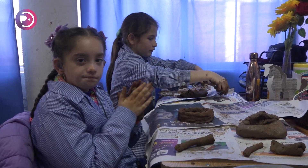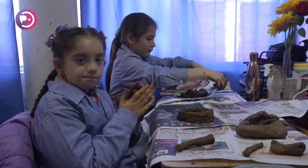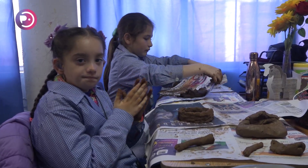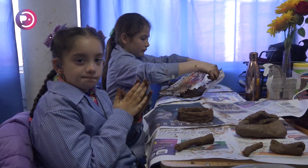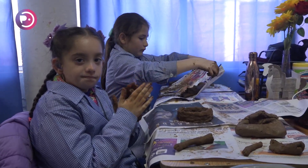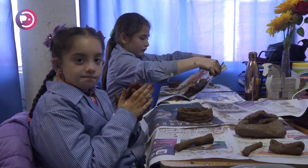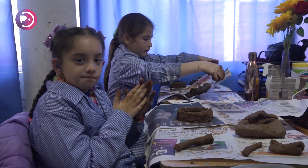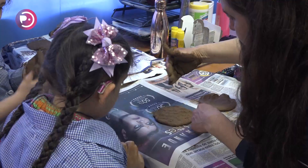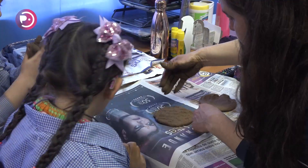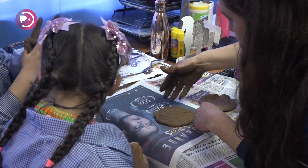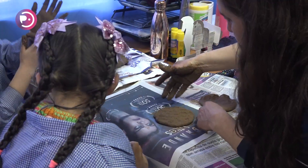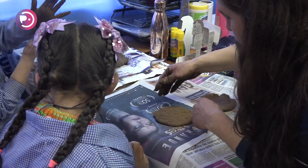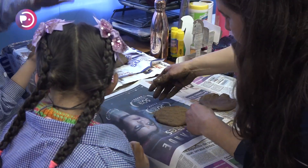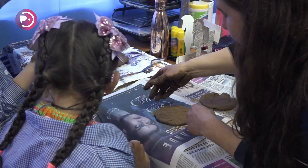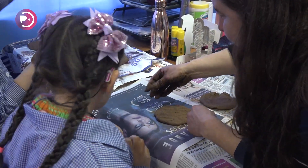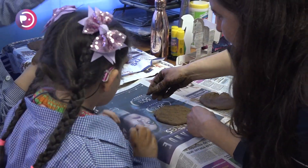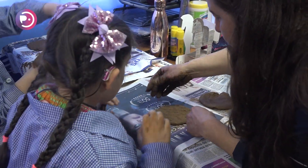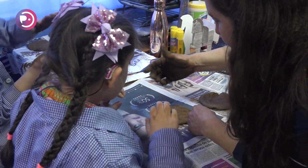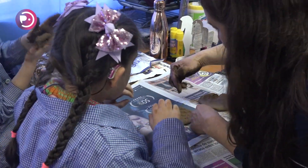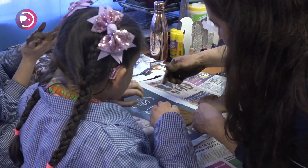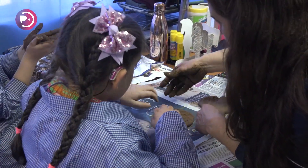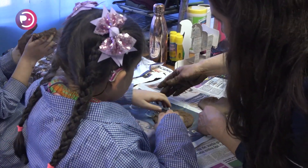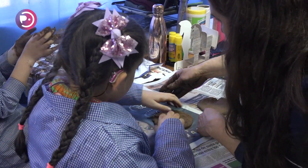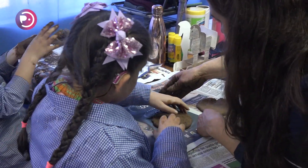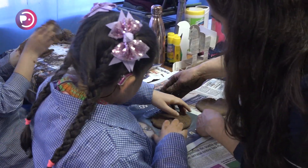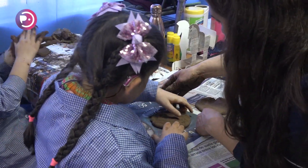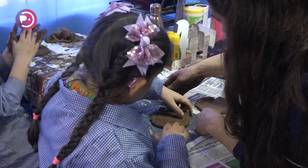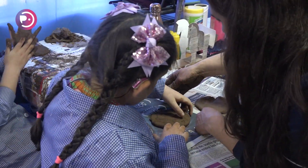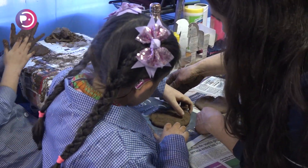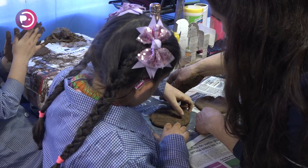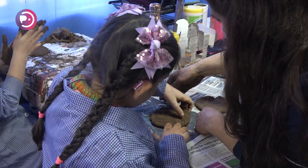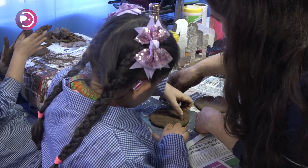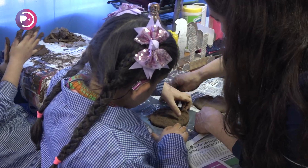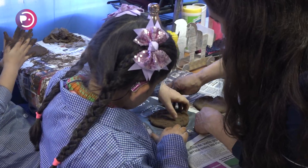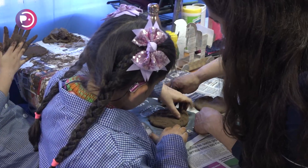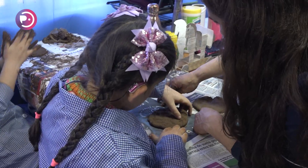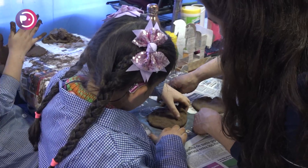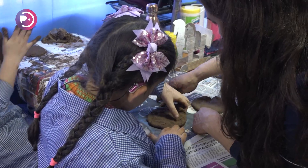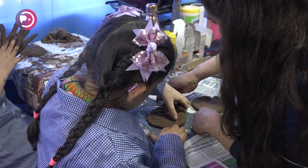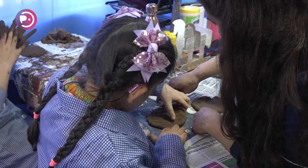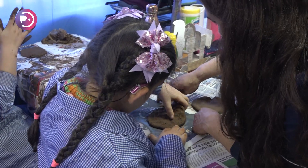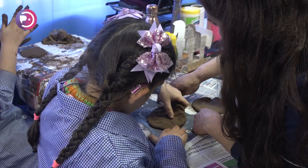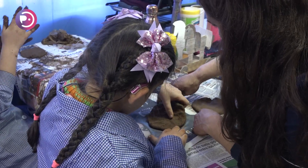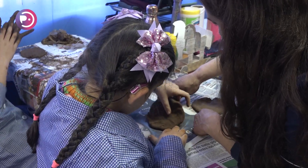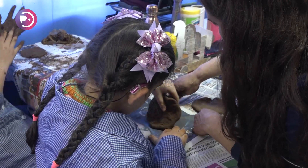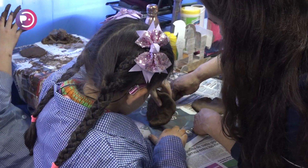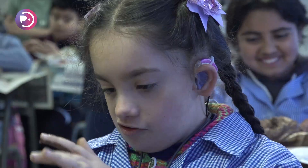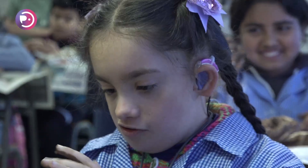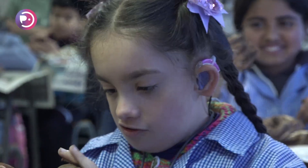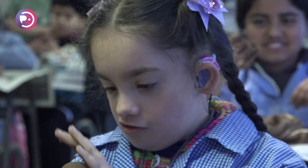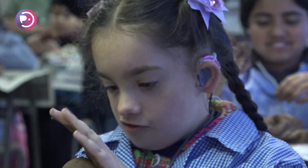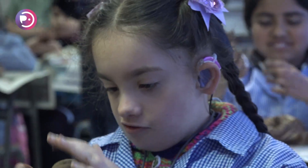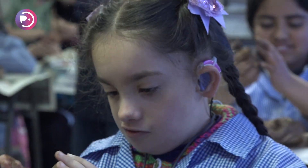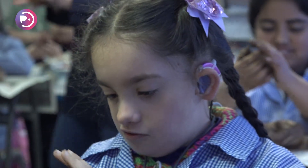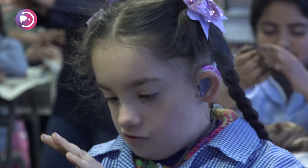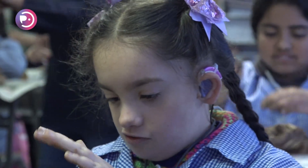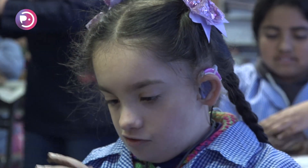también los avances se deben a que tenemos un apoyo en la casa y que dentro del establecimiento también se le